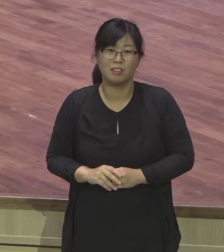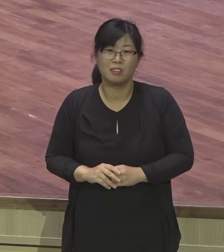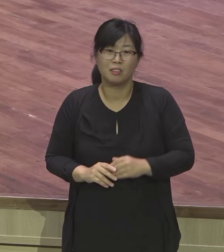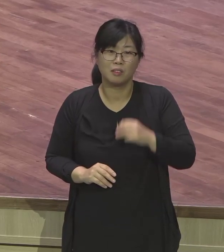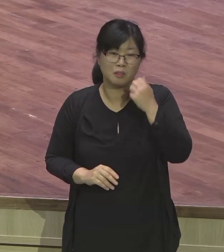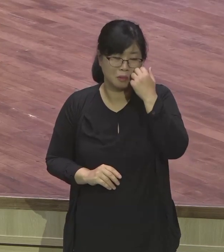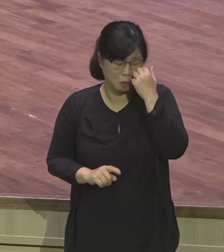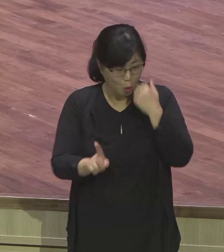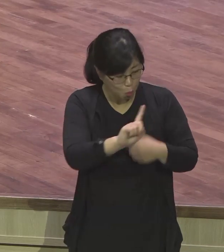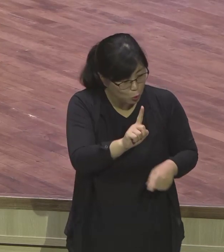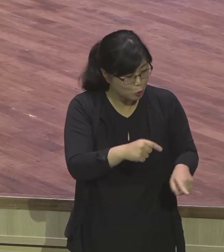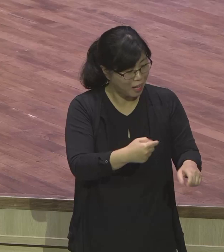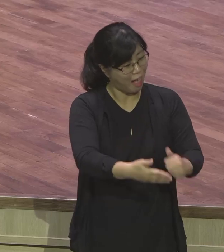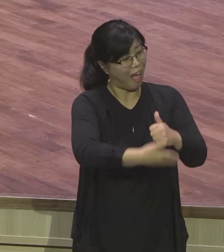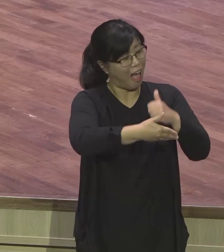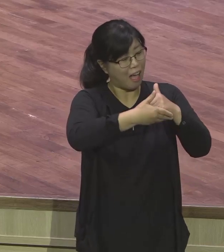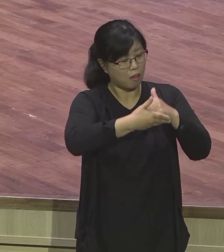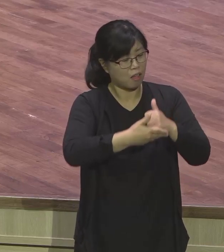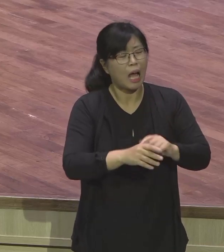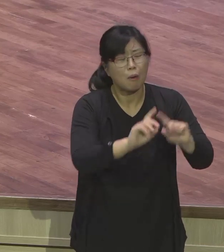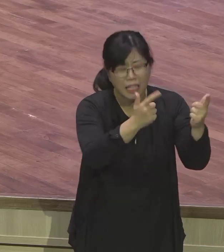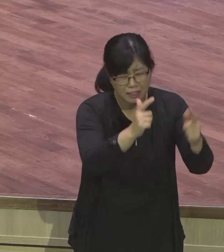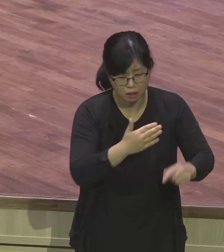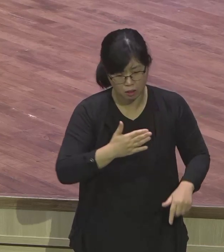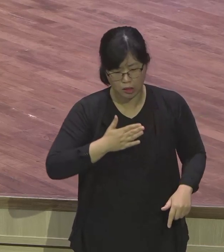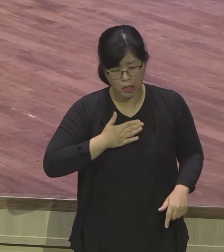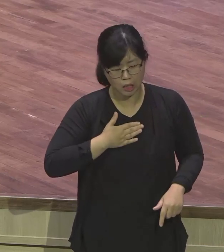사용하셨습니다. 이런 사람은 오래가요.